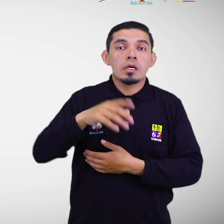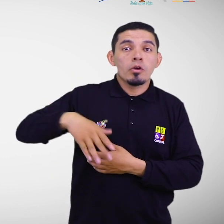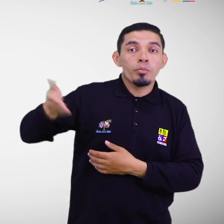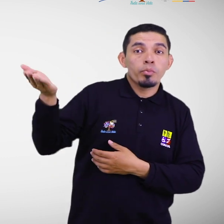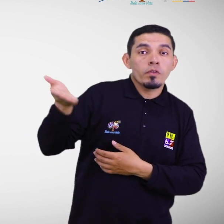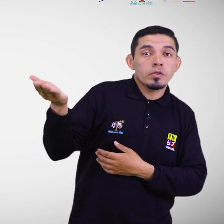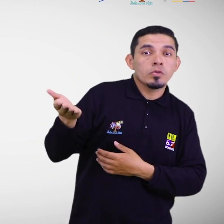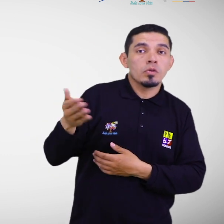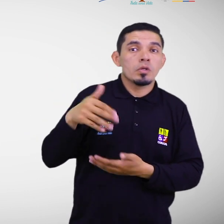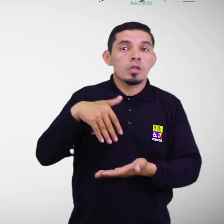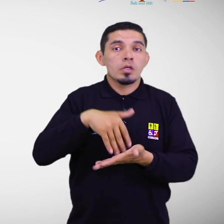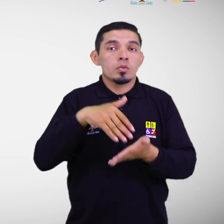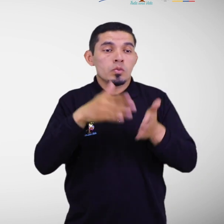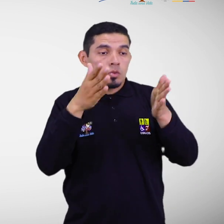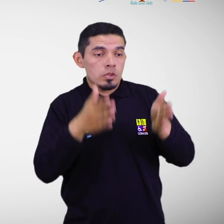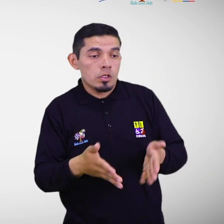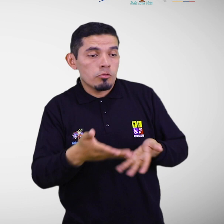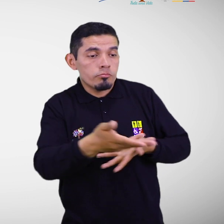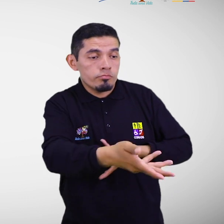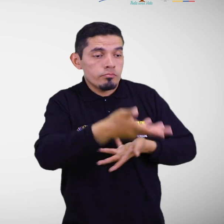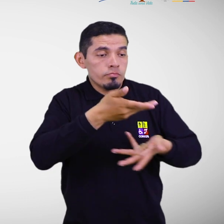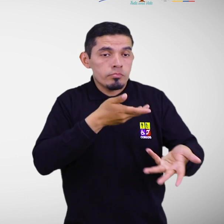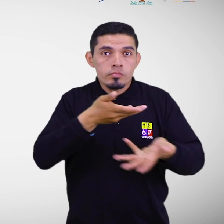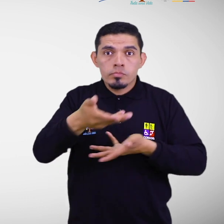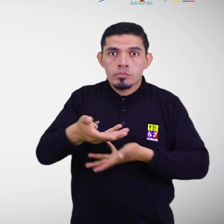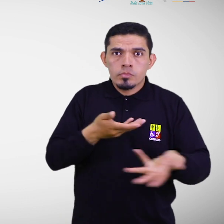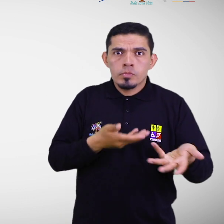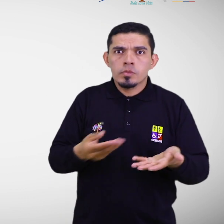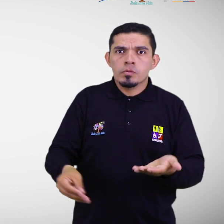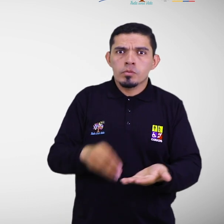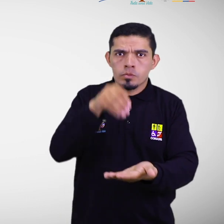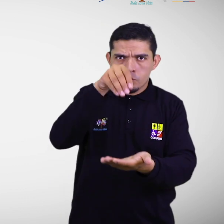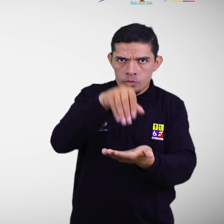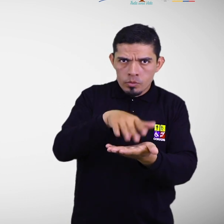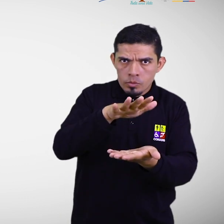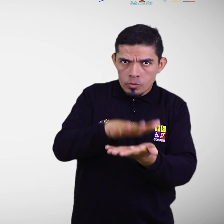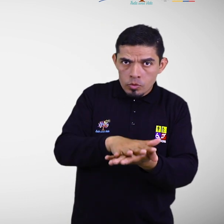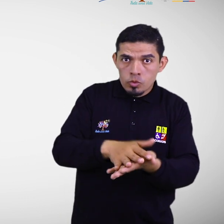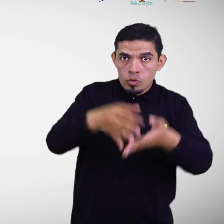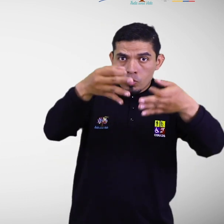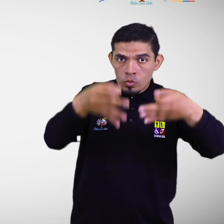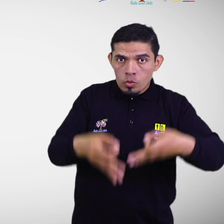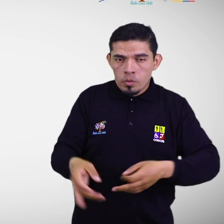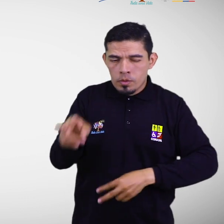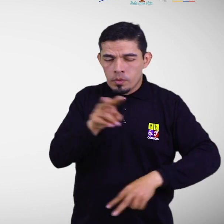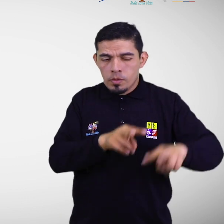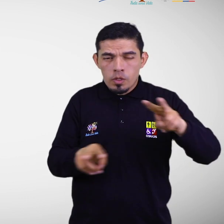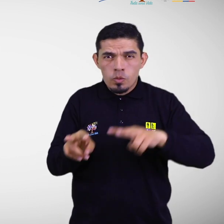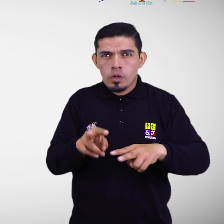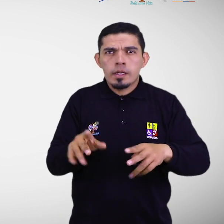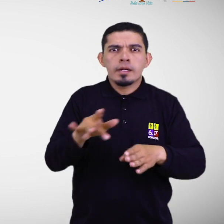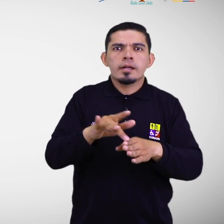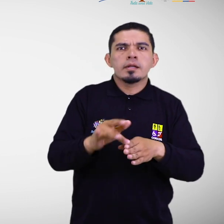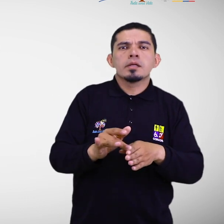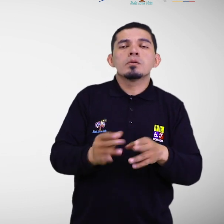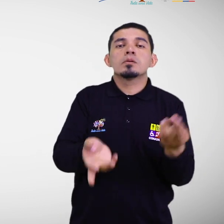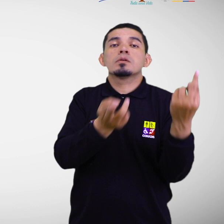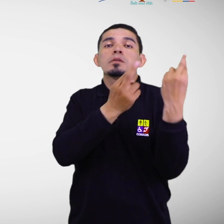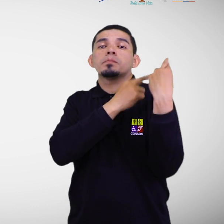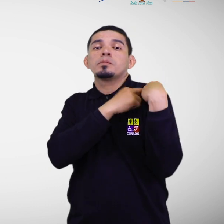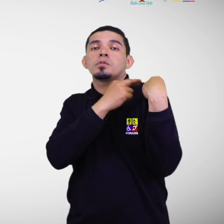la gestión, diseño, implementación y evaluación de la gestión inclusiva del riesgo, en especial de asumir la